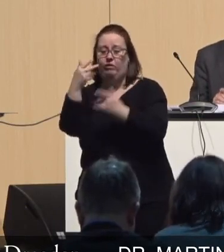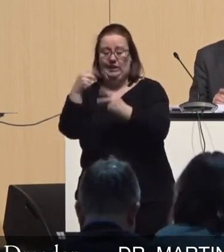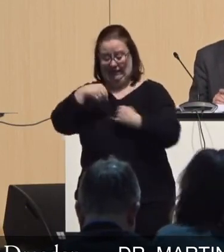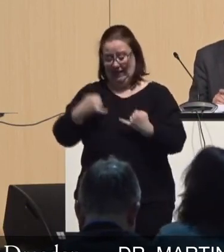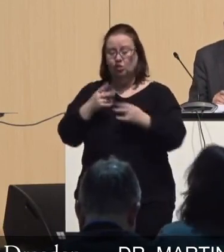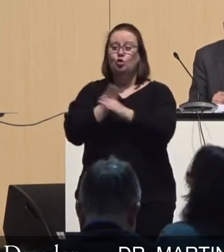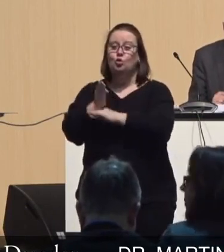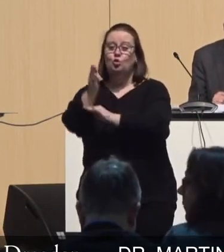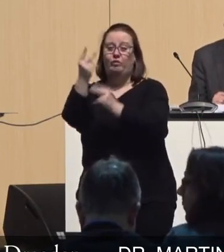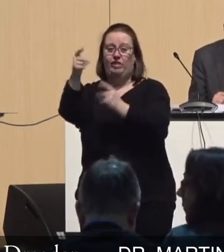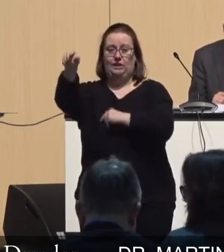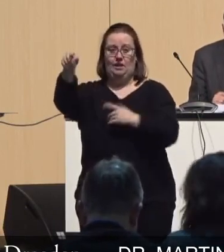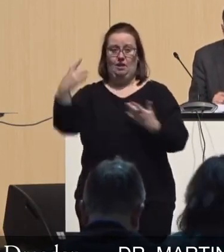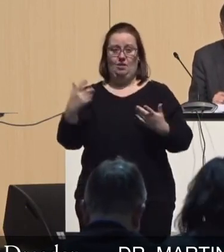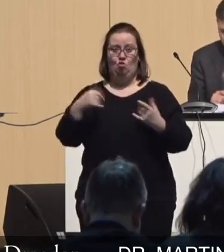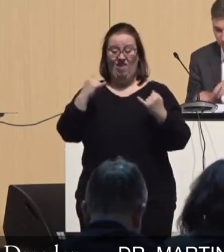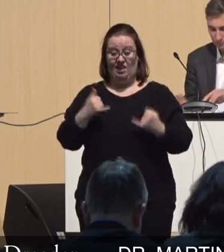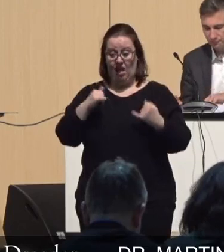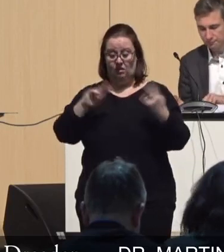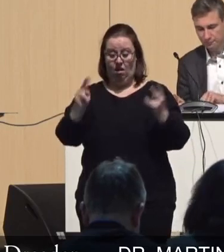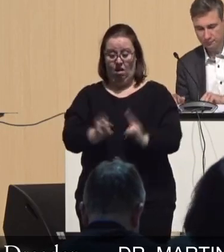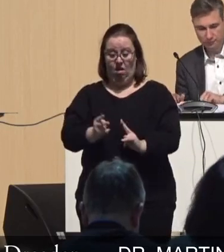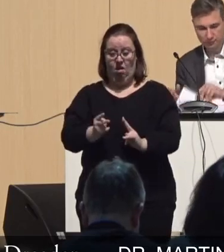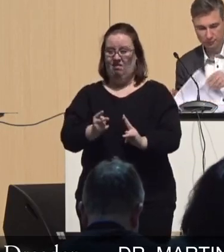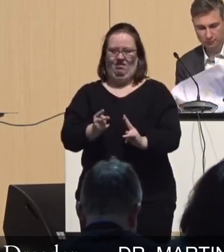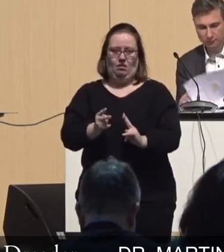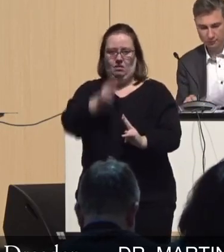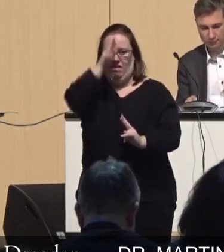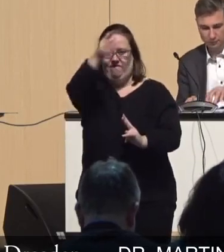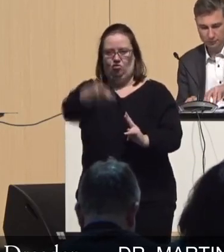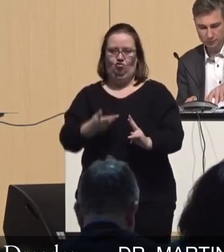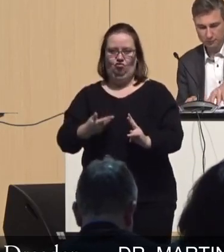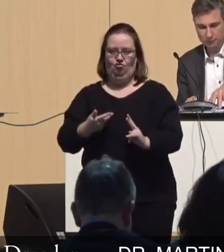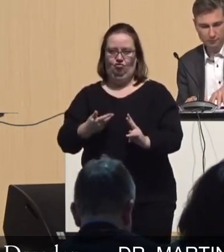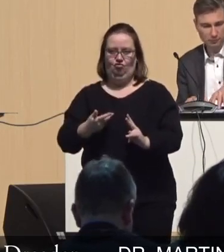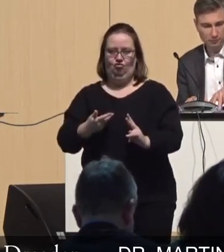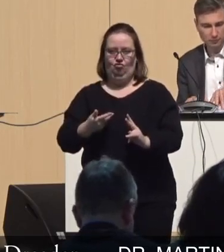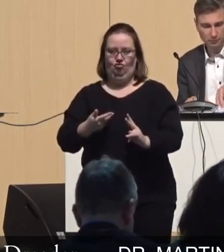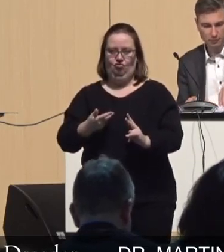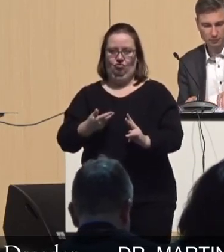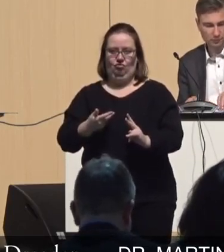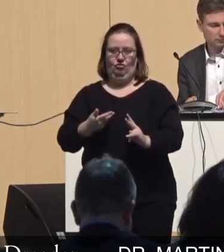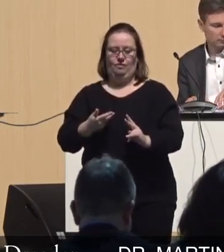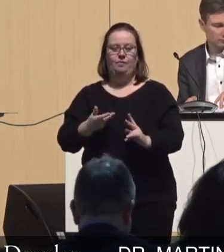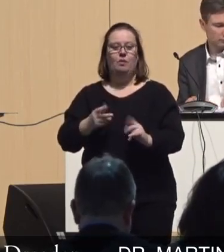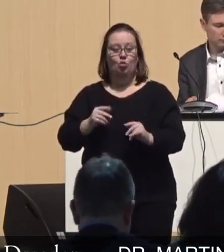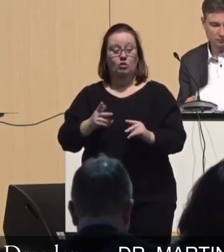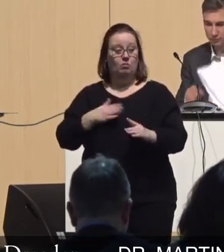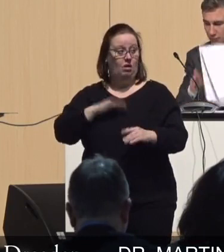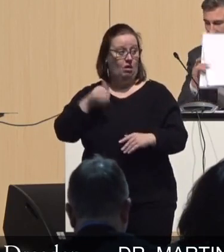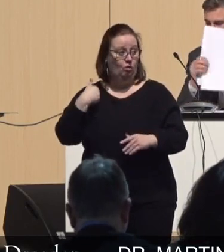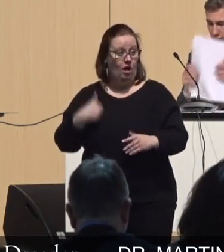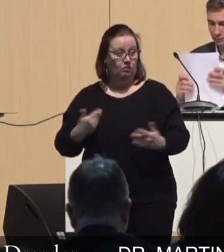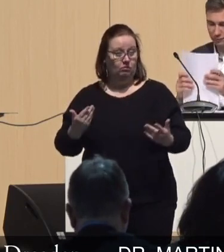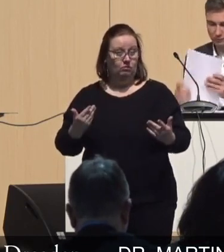Wenn das jetzt sozusagen beschnitten werden sollte, das wäre schon ein dicker Hund. Meine Damen und Herren,